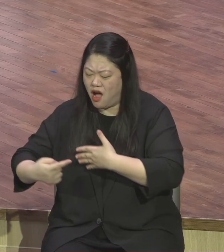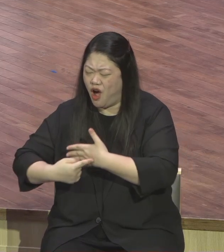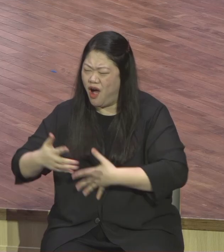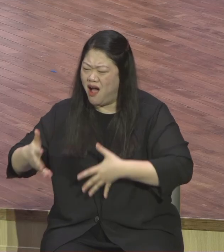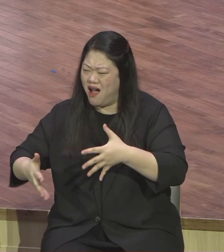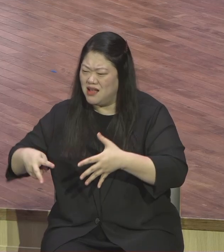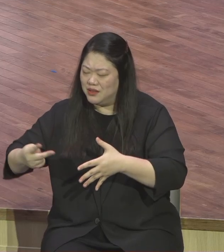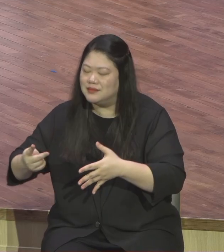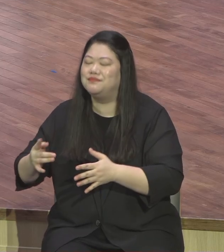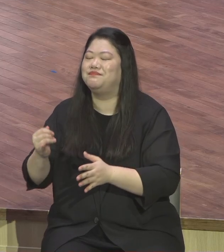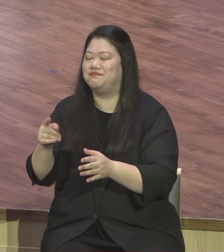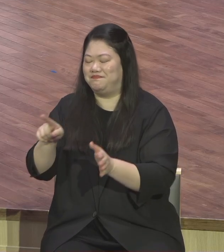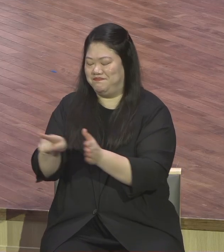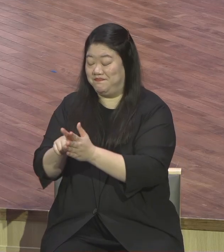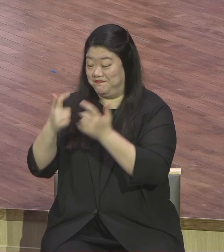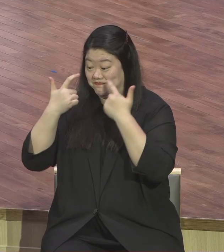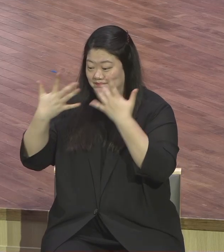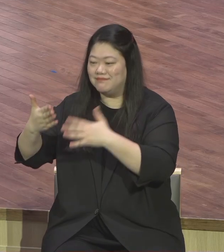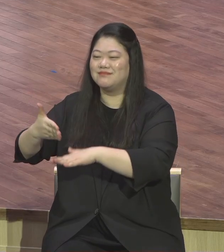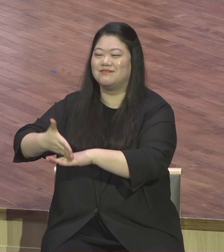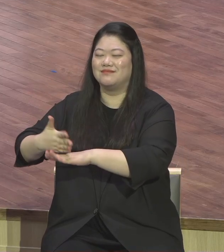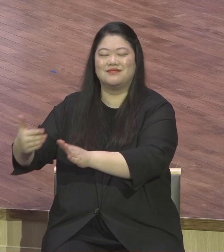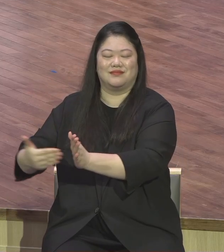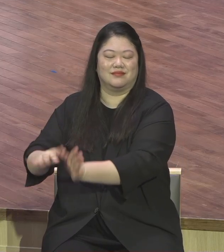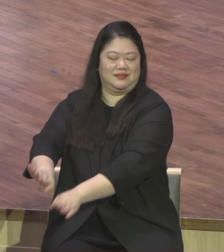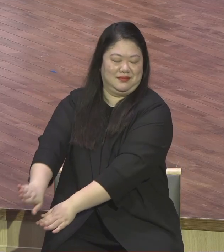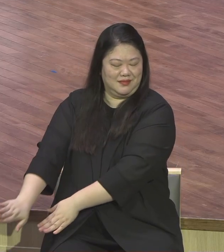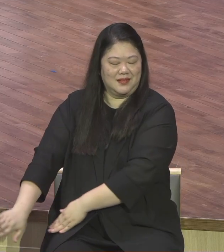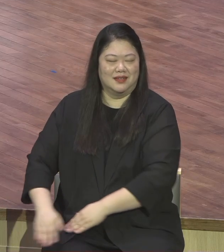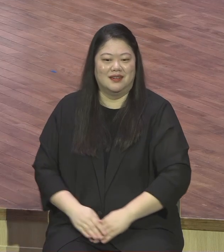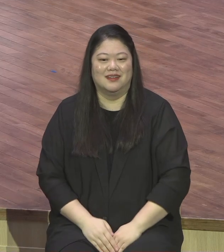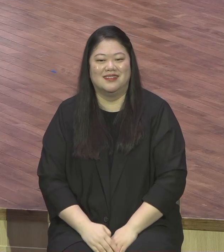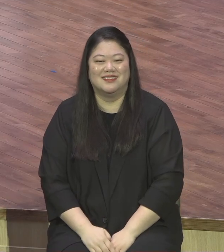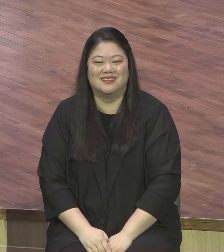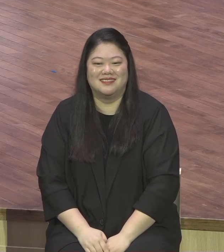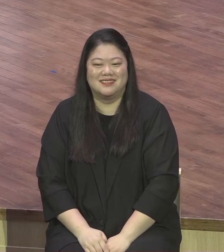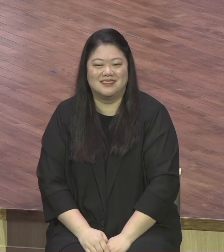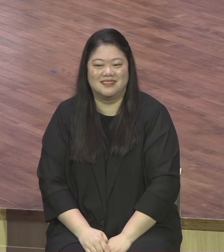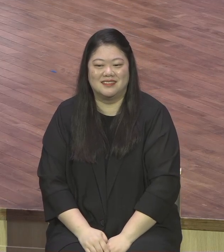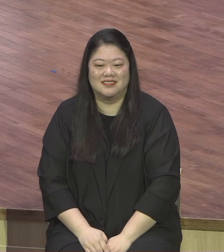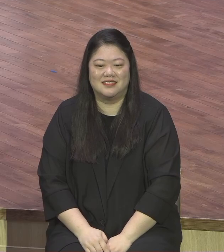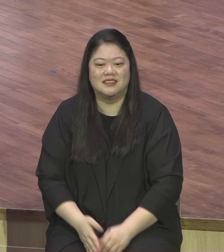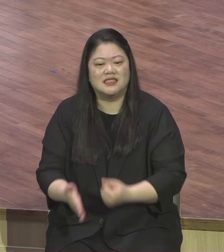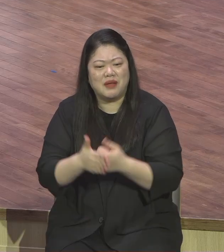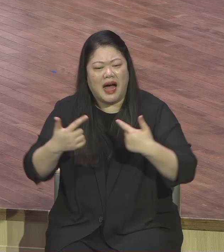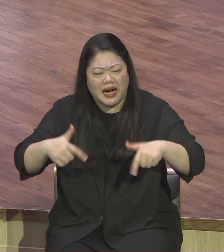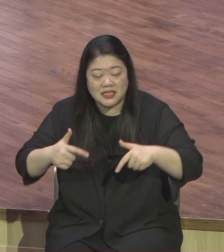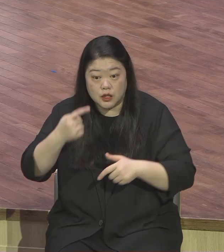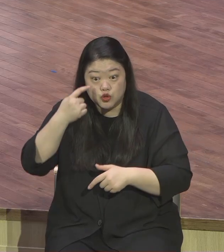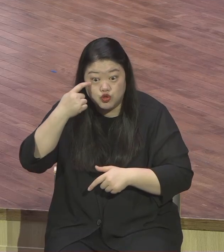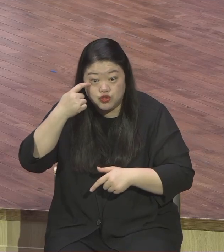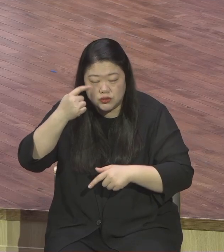여러분이 감사의 눈으로 바라보면 그야말로 이 모든